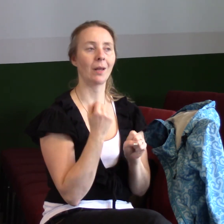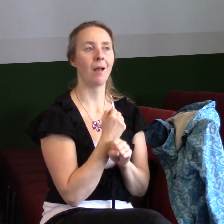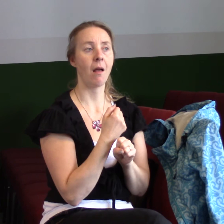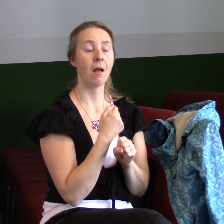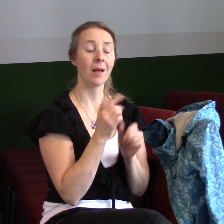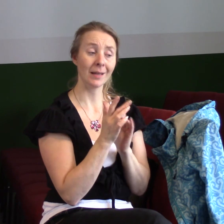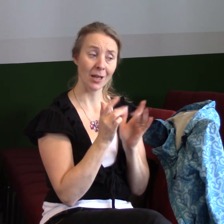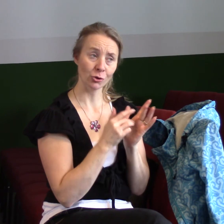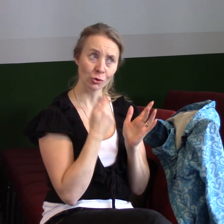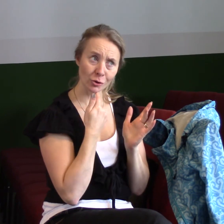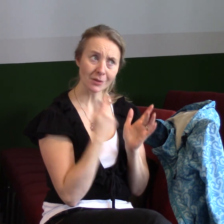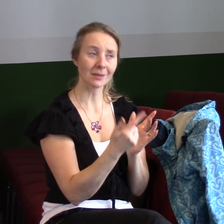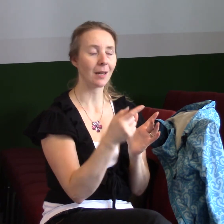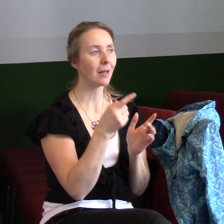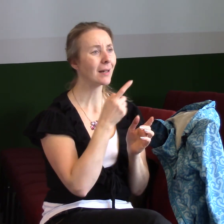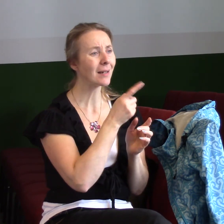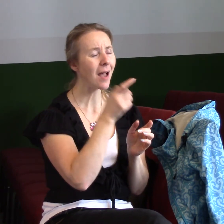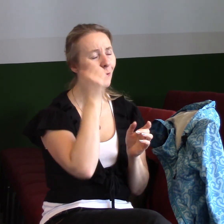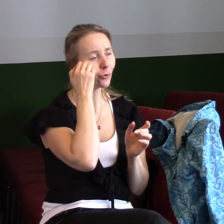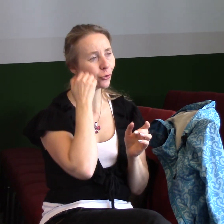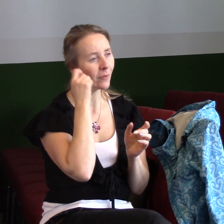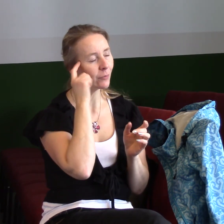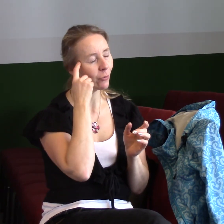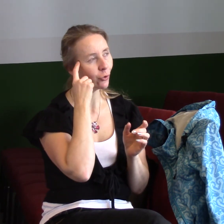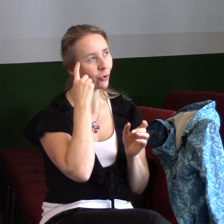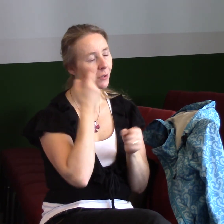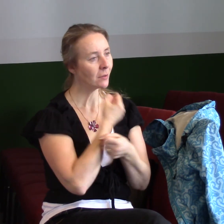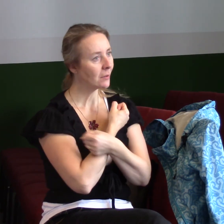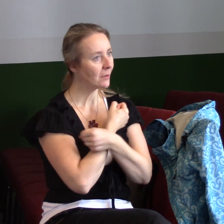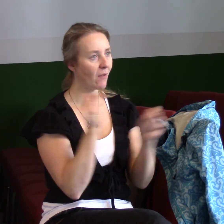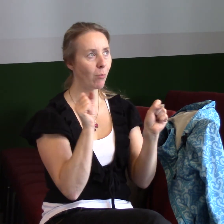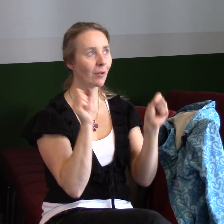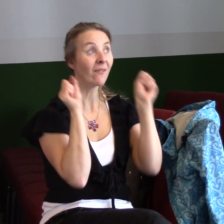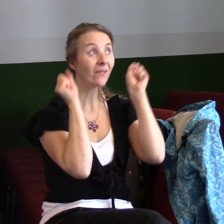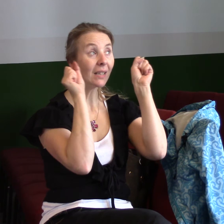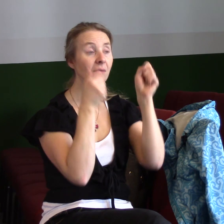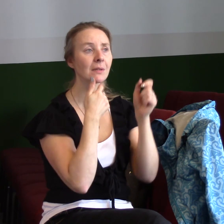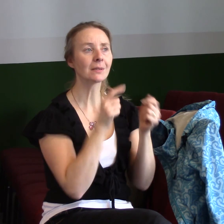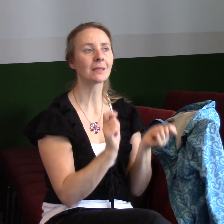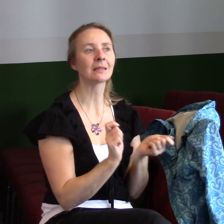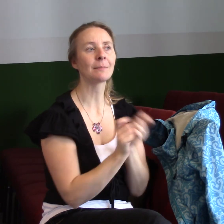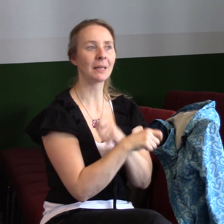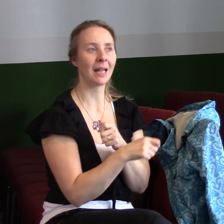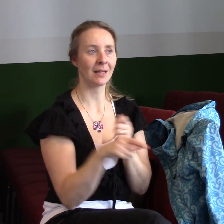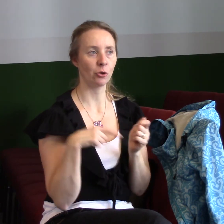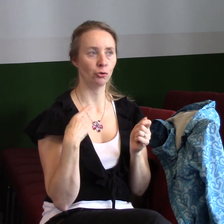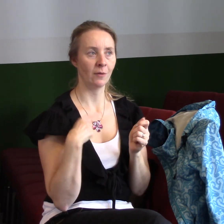On nad každým z nás přemýšlí o svobodě, o vítězství, o tom, že chce, aby náš život byl změněný. V Paralypoven ve 14.